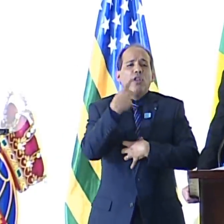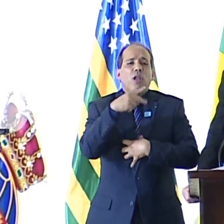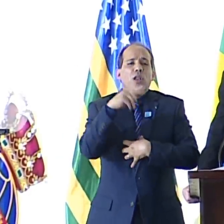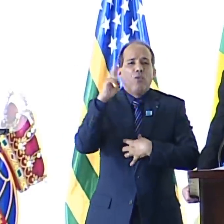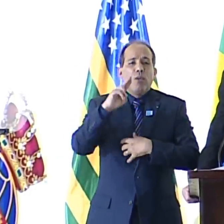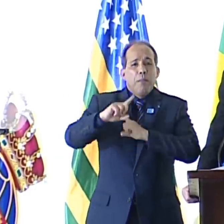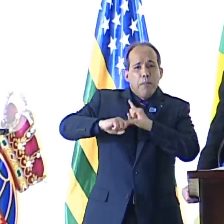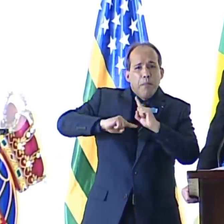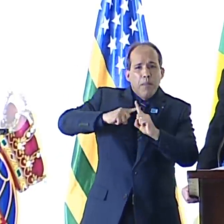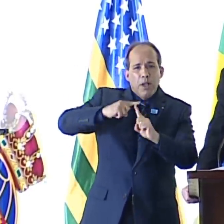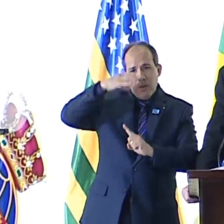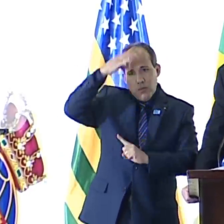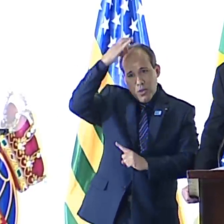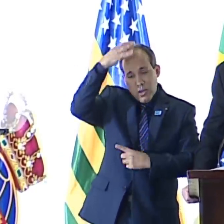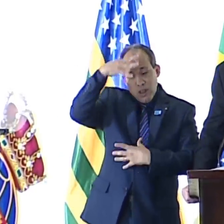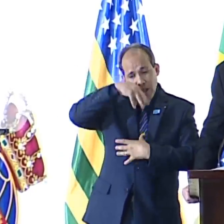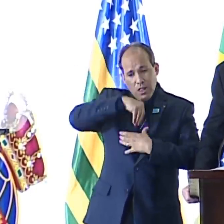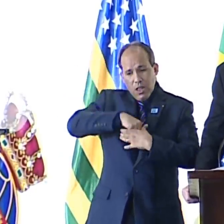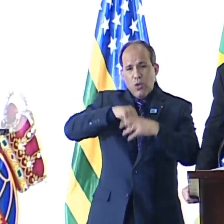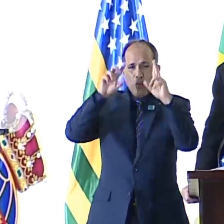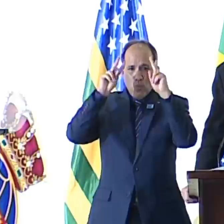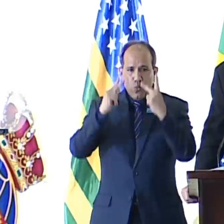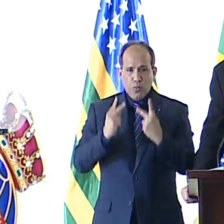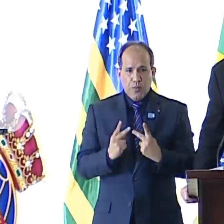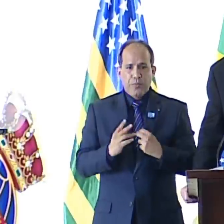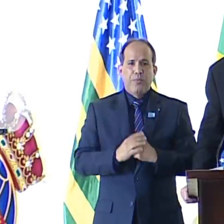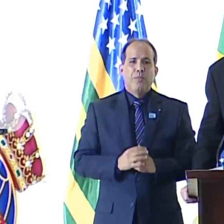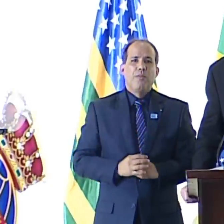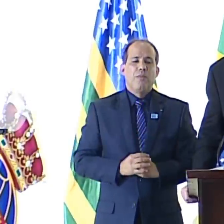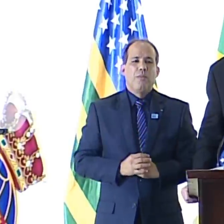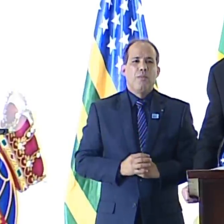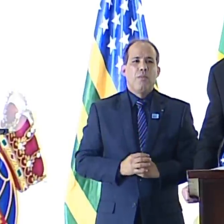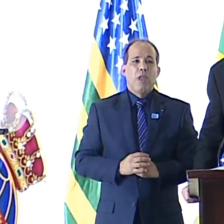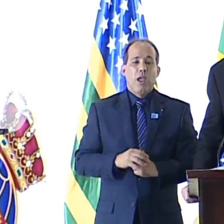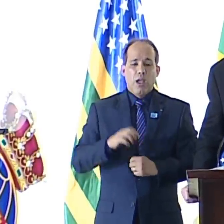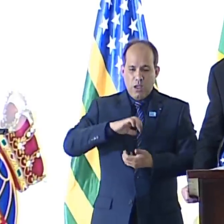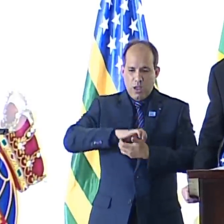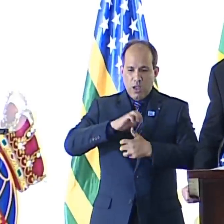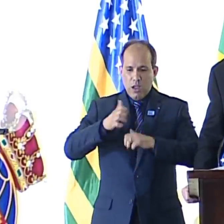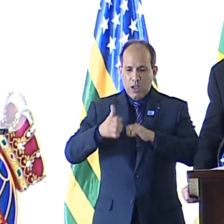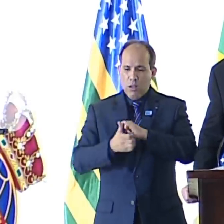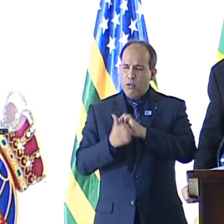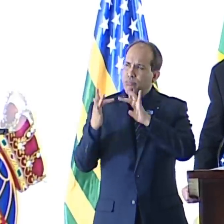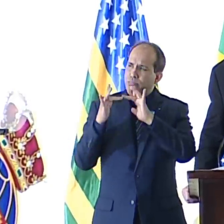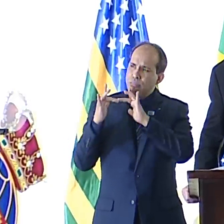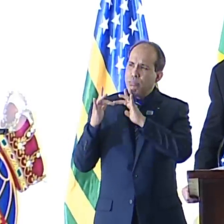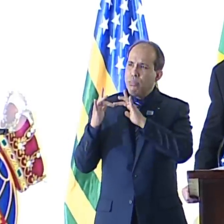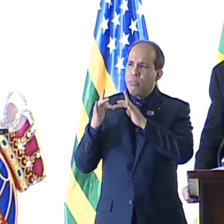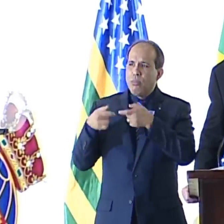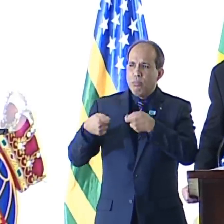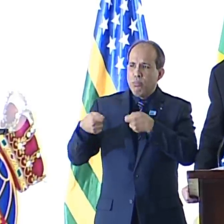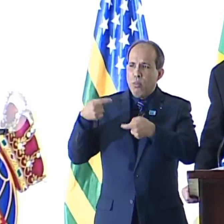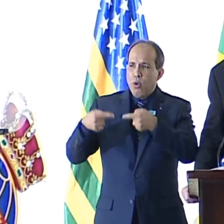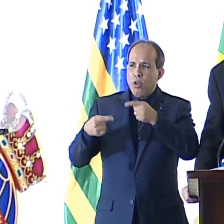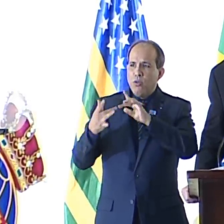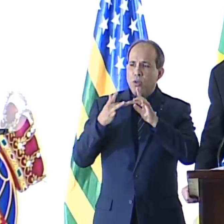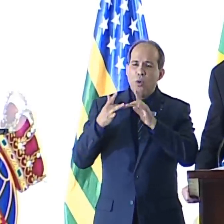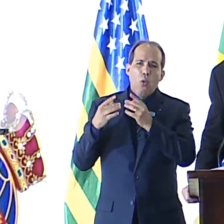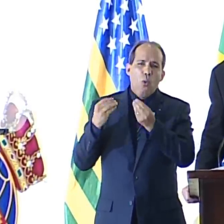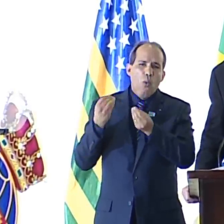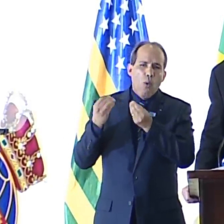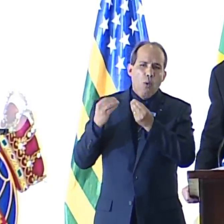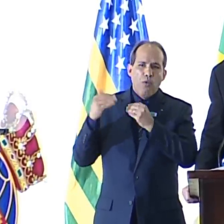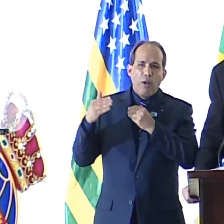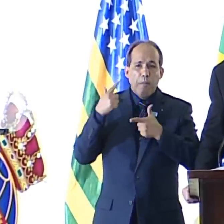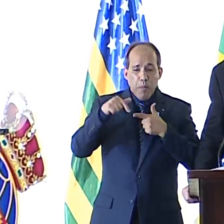espiritualidade intrínseca do ser humano. Reposicionamos o Itamaraty e a política externa para enfrentar os verdadeiros problemas e desafios da nossa